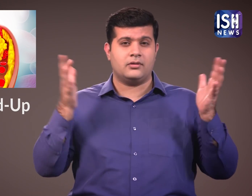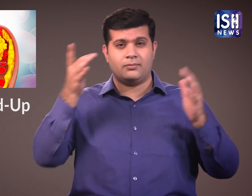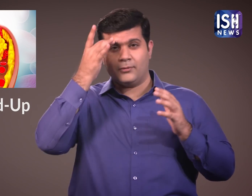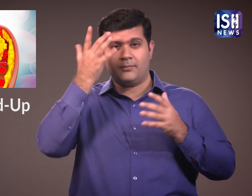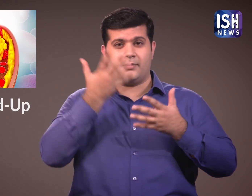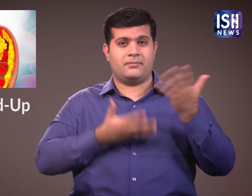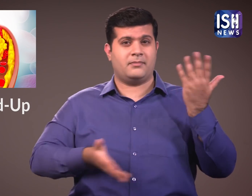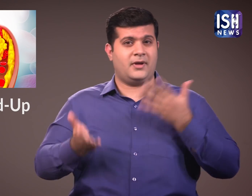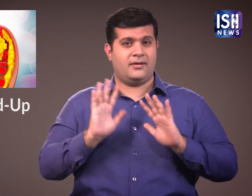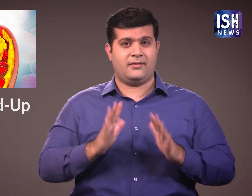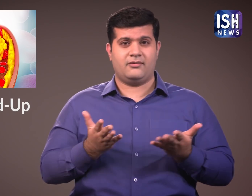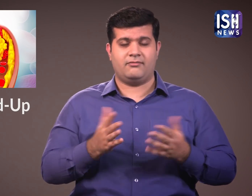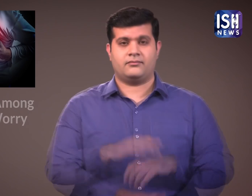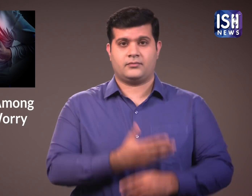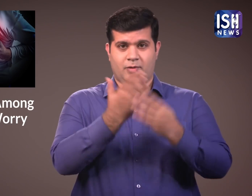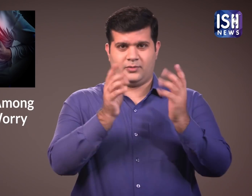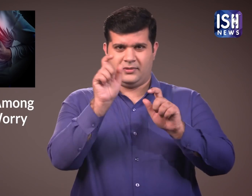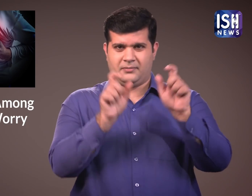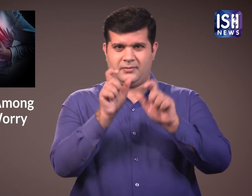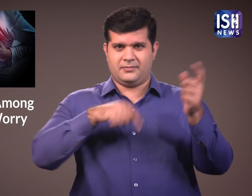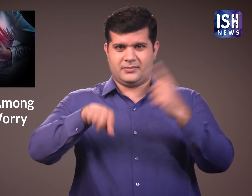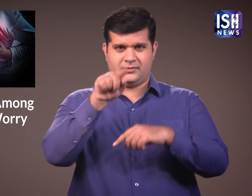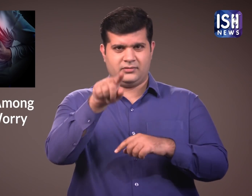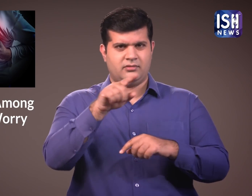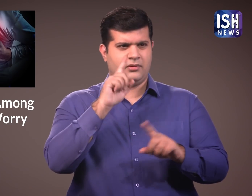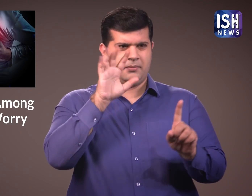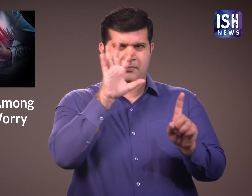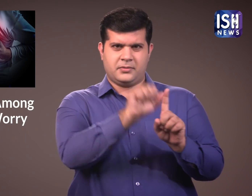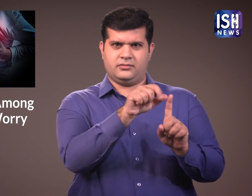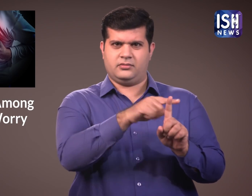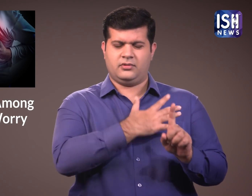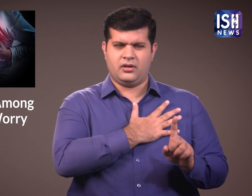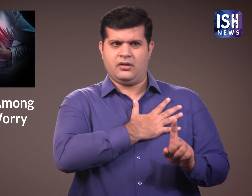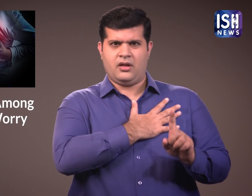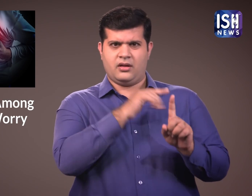इससे बड़ी समस्या हो सकती है. दिल के दौरे के लक्षन क्या है?